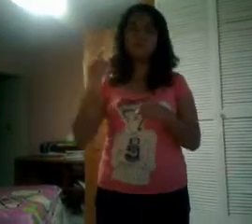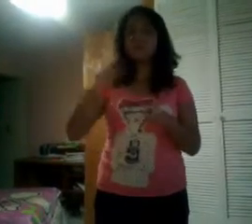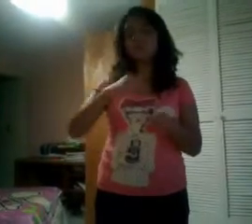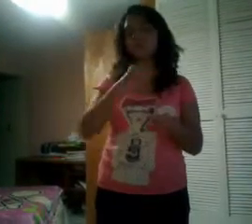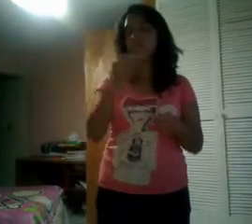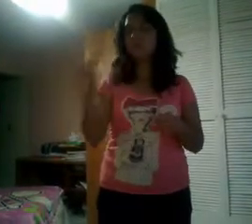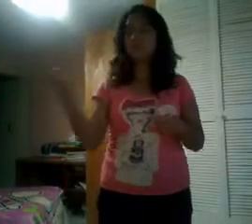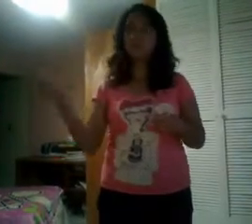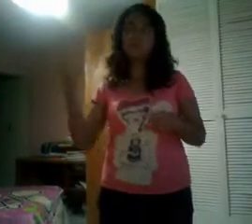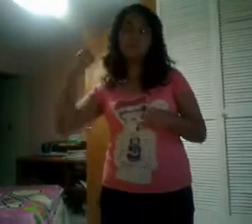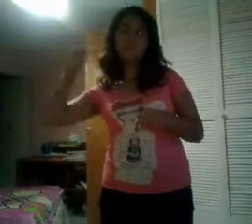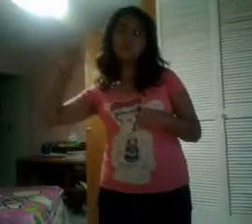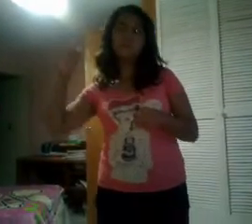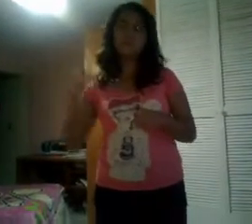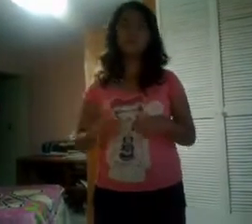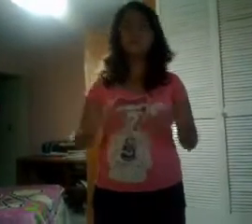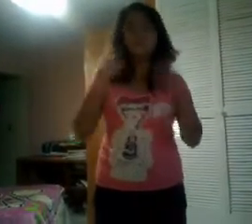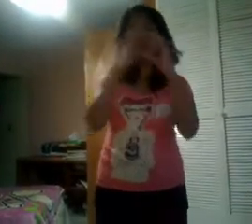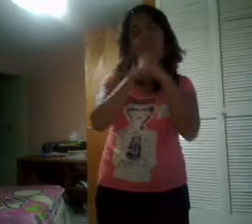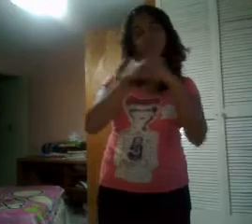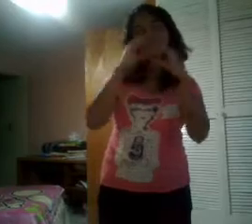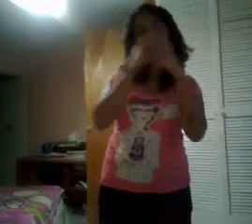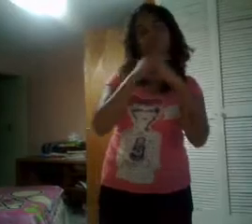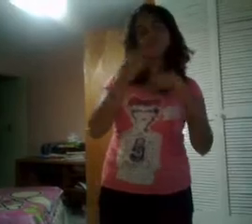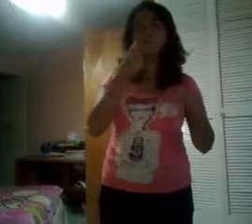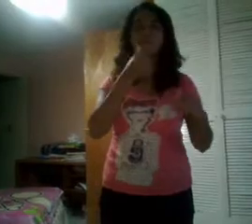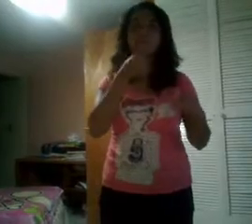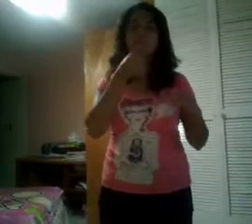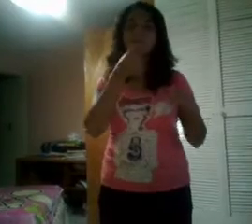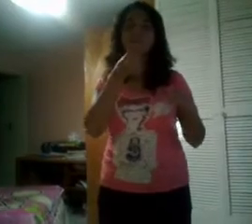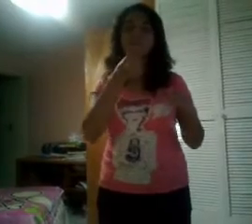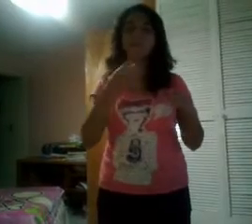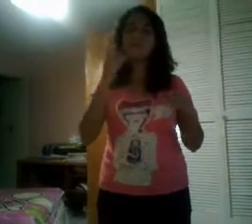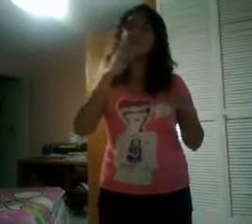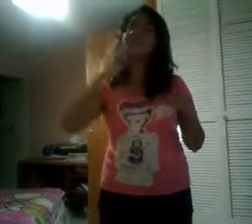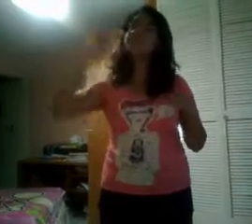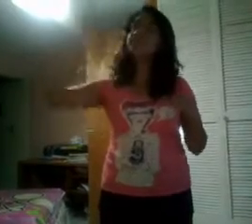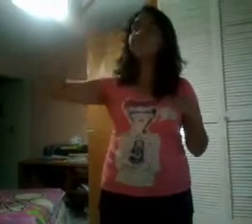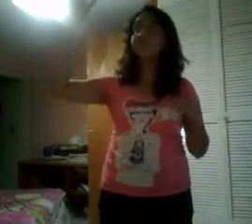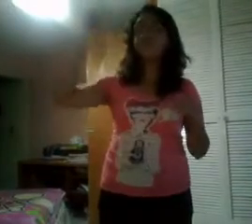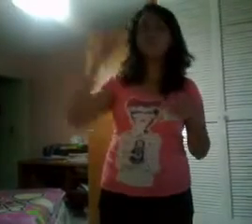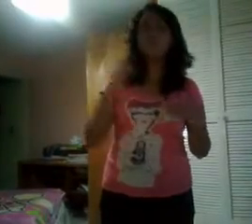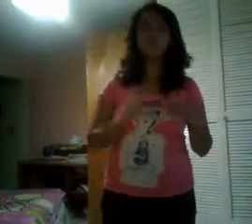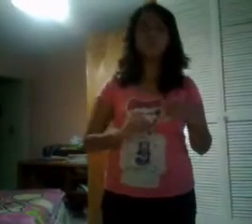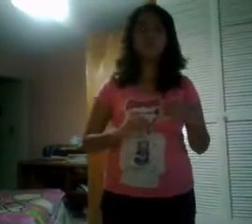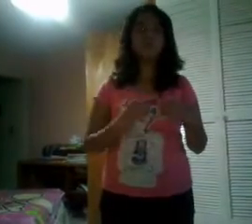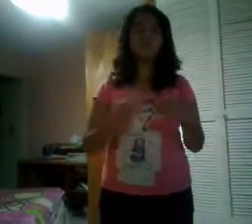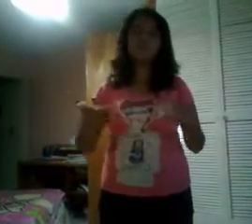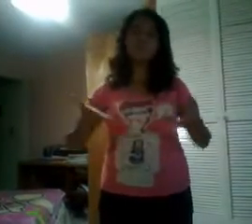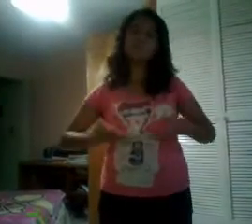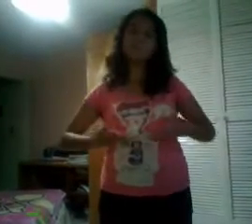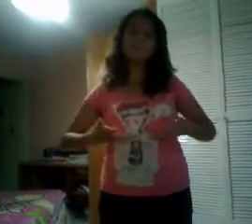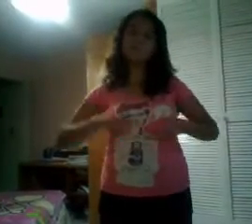Y canten los niños que hacen la voz, que hagan al mundo